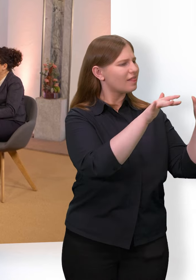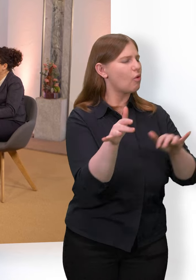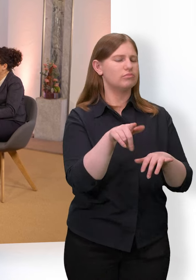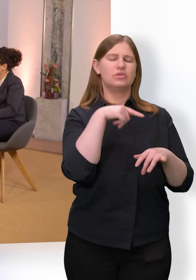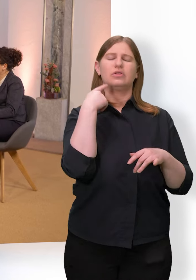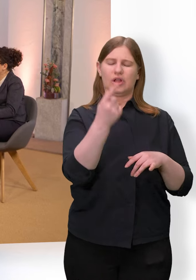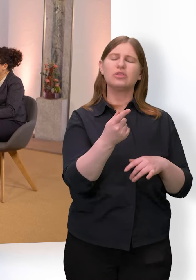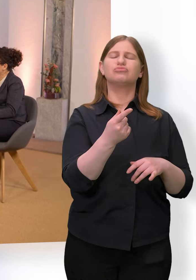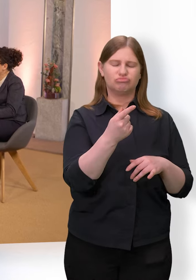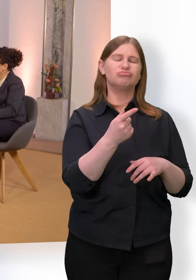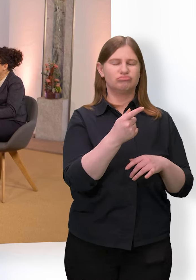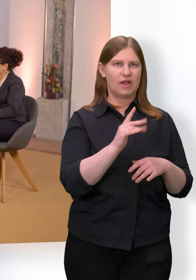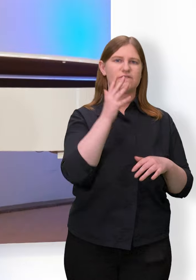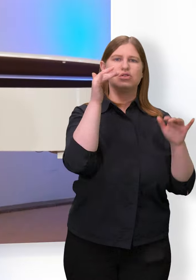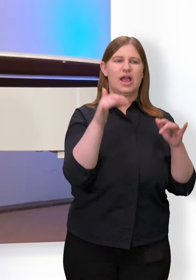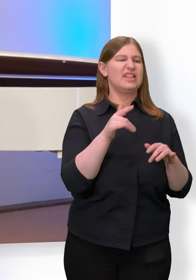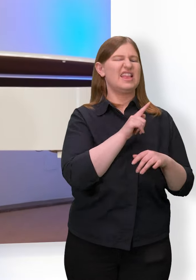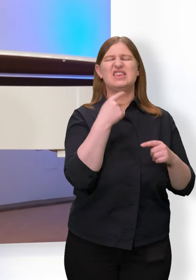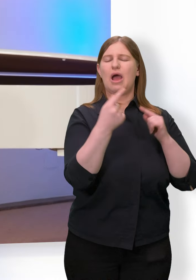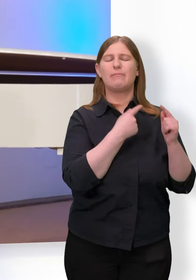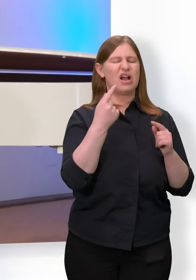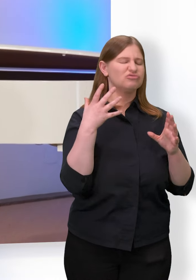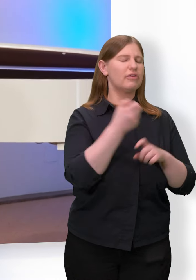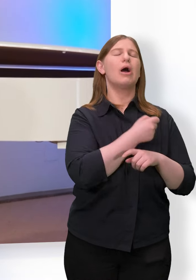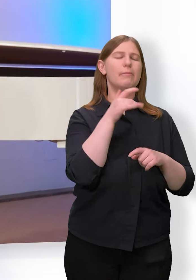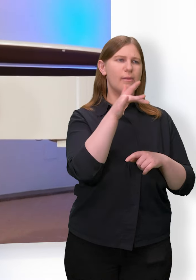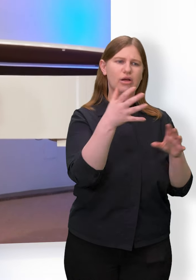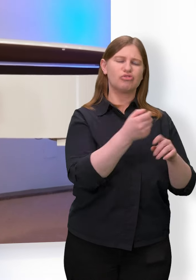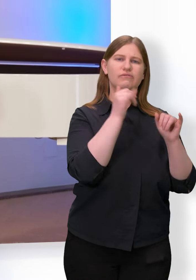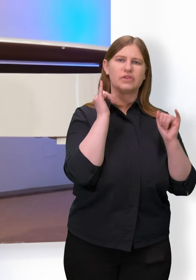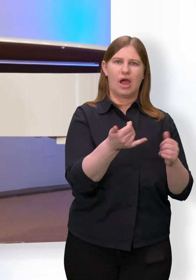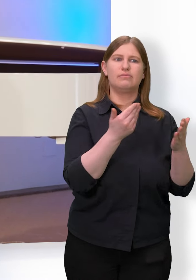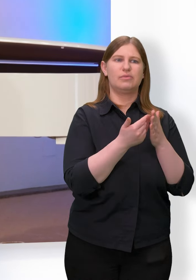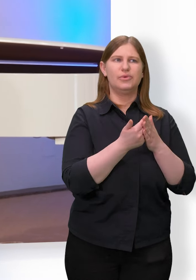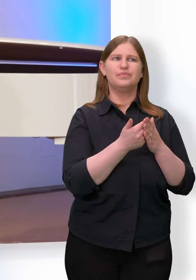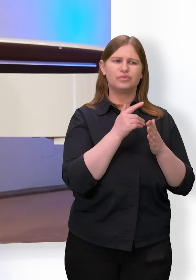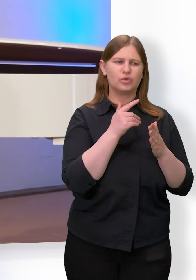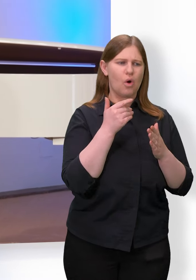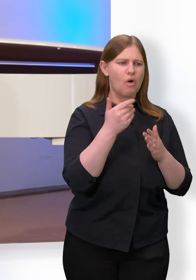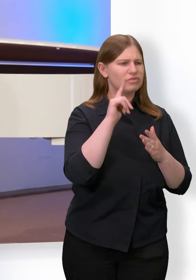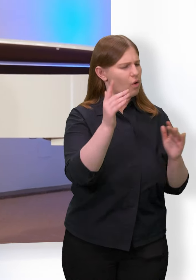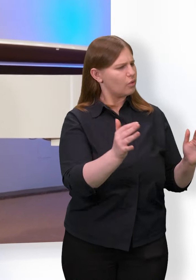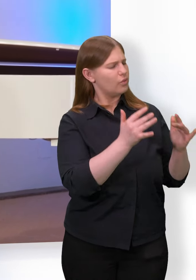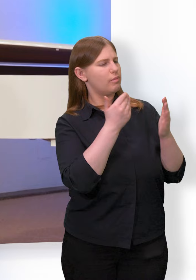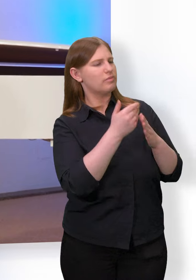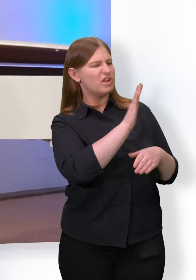ist es wirklich auch wahrnehmbar, dass Kinder, die dann zuallererst mal nicht da sein wollen, dass die dann ankommen,